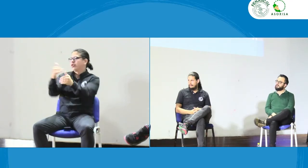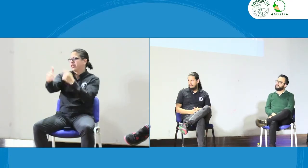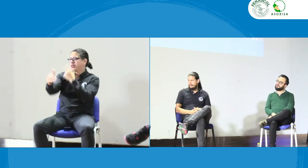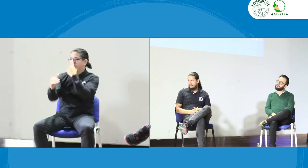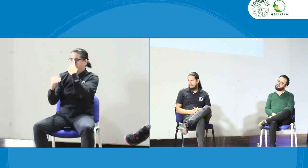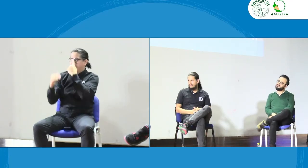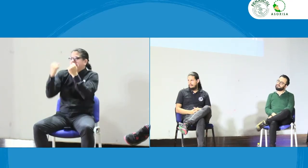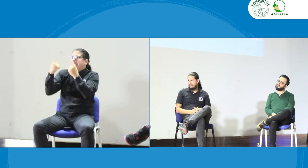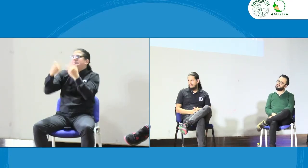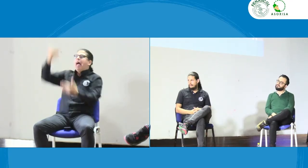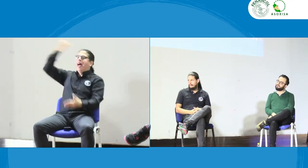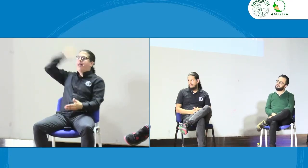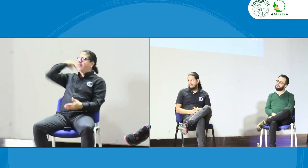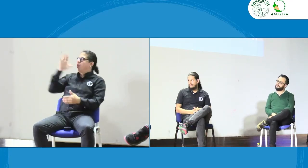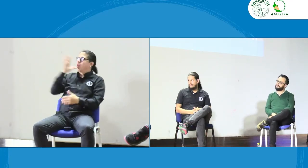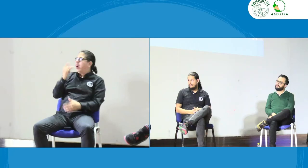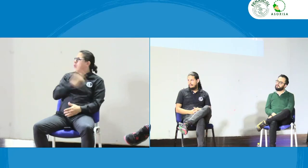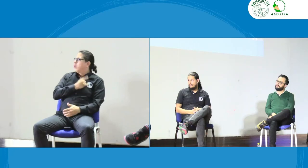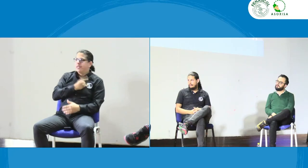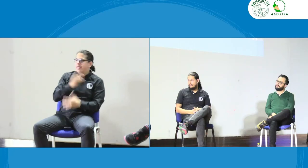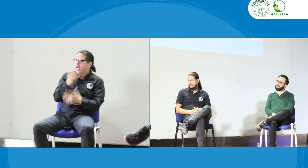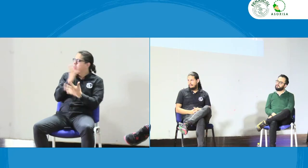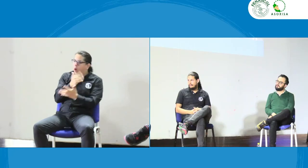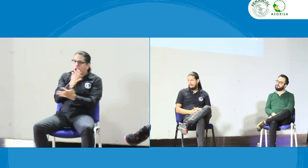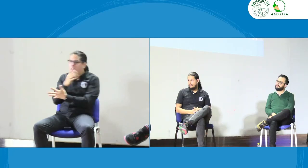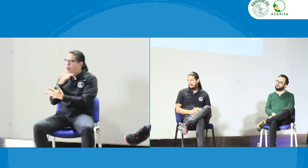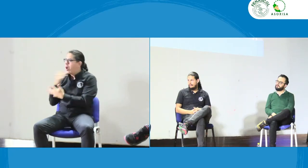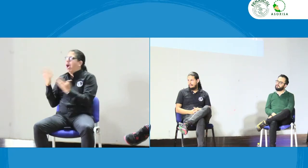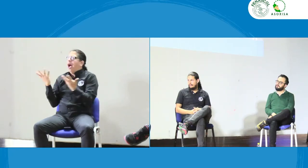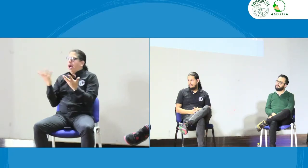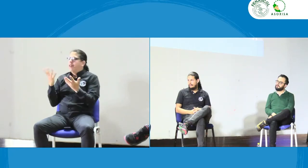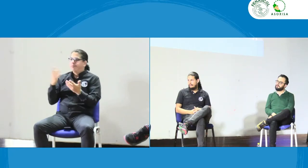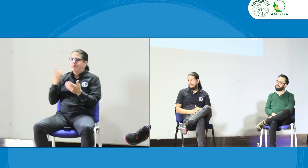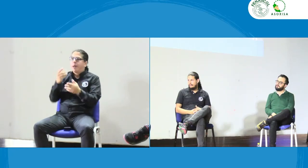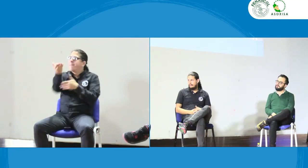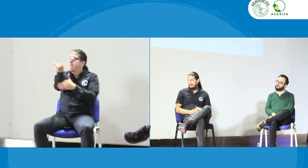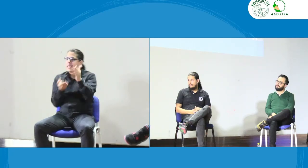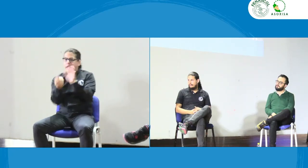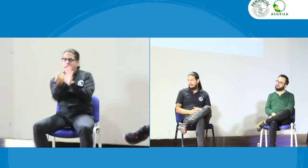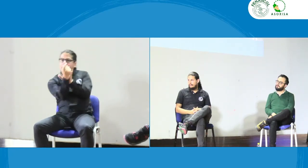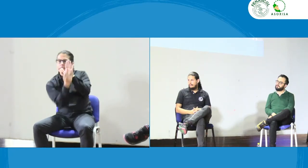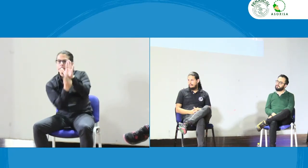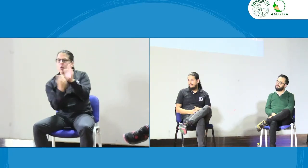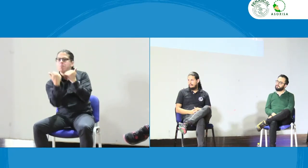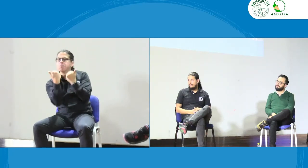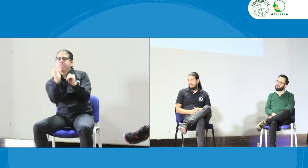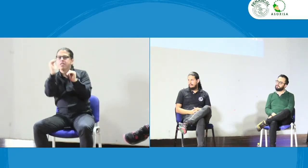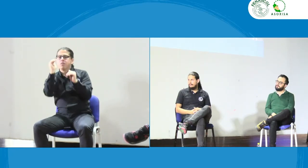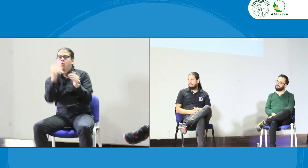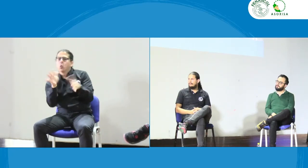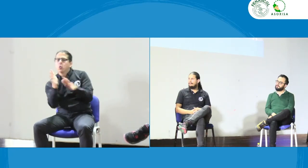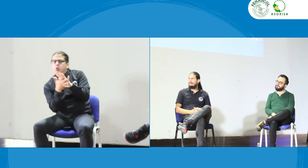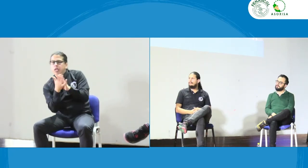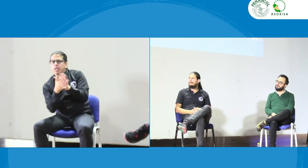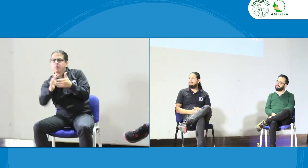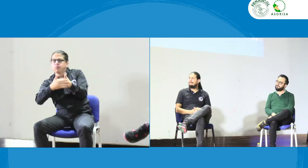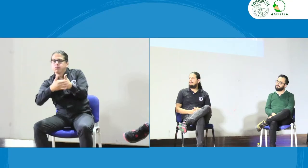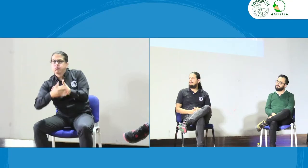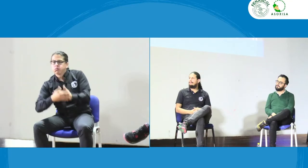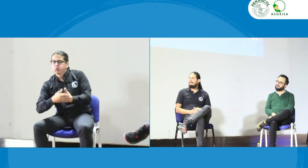intérpretes son la formación es diferente anteriormente no había universidades no había educación superior entonces dentro de los